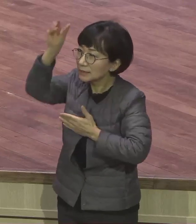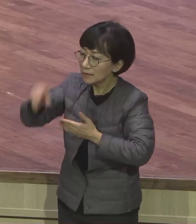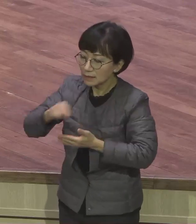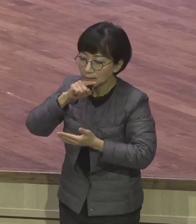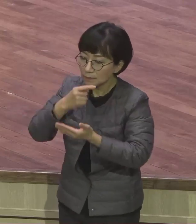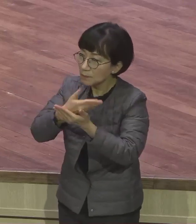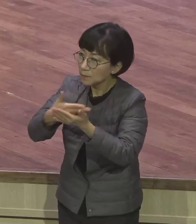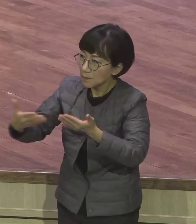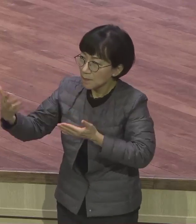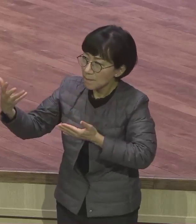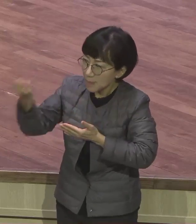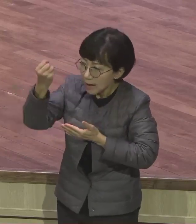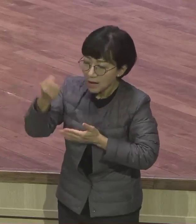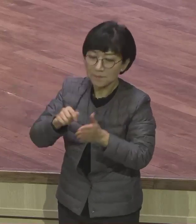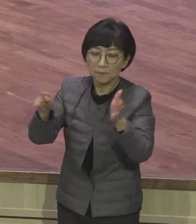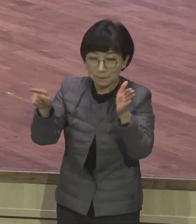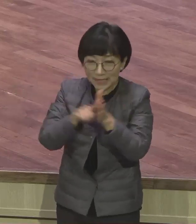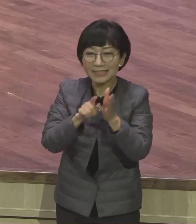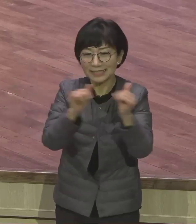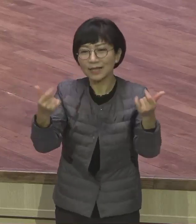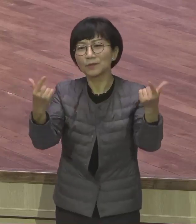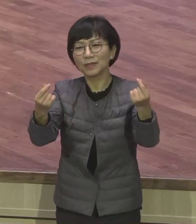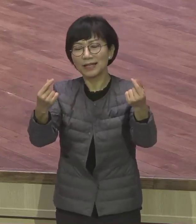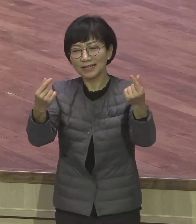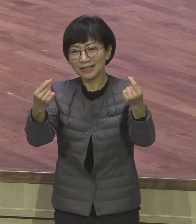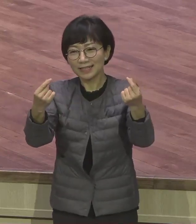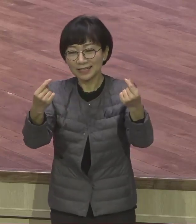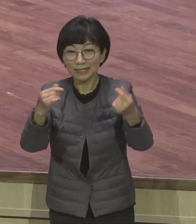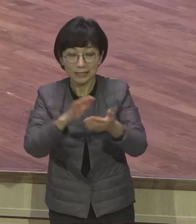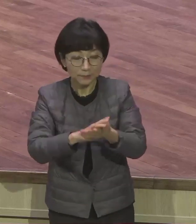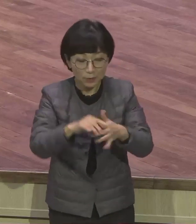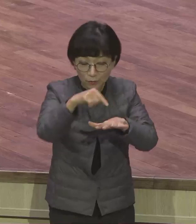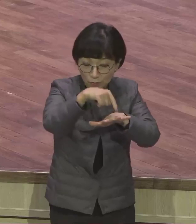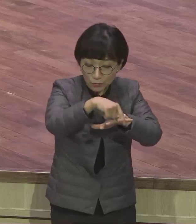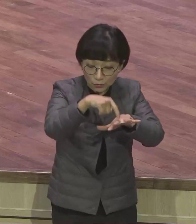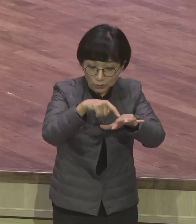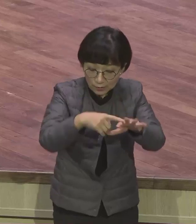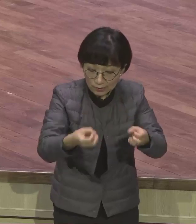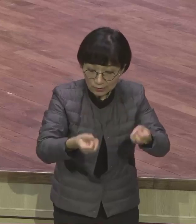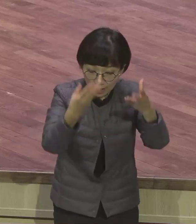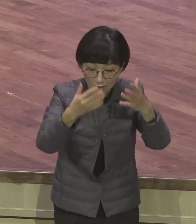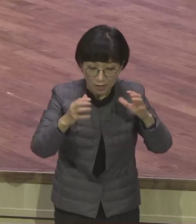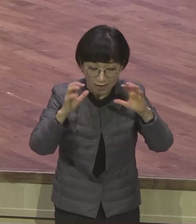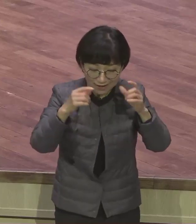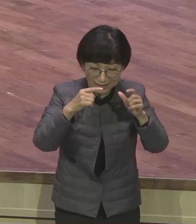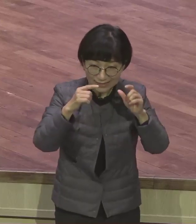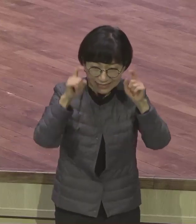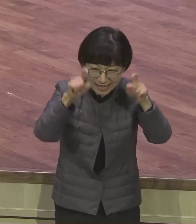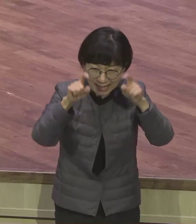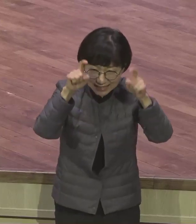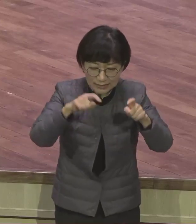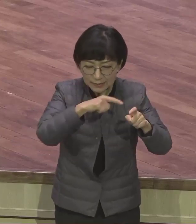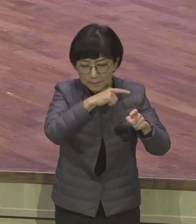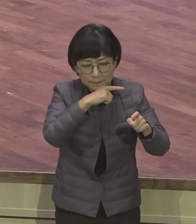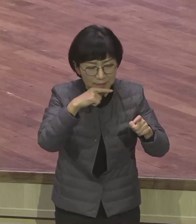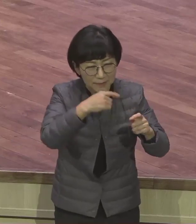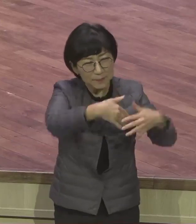믿는 자 똑같은 말이에요. 유월 저 어린 양의 피를 바른 그 사람